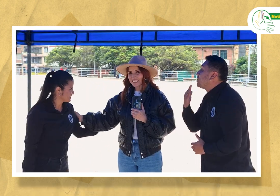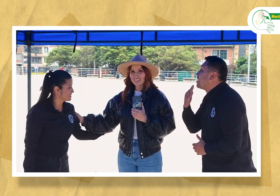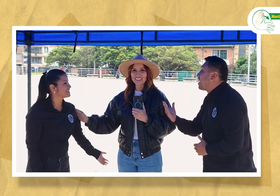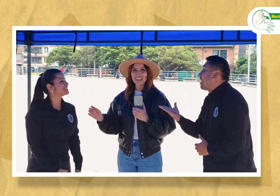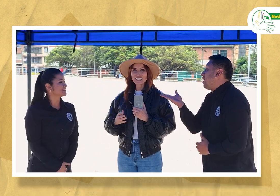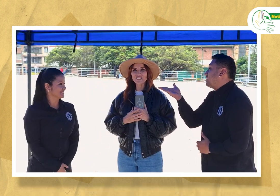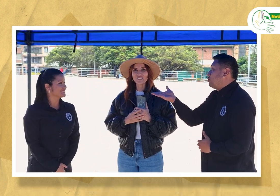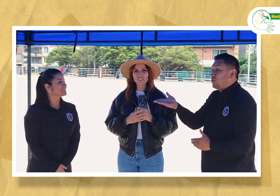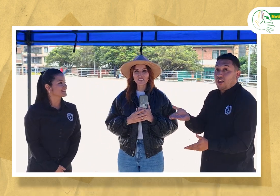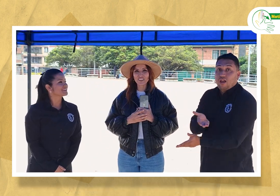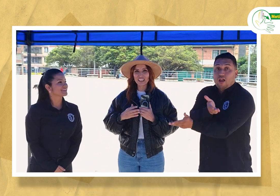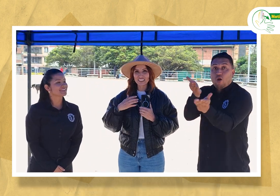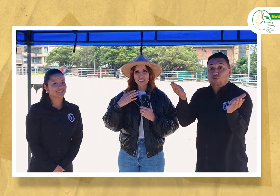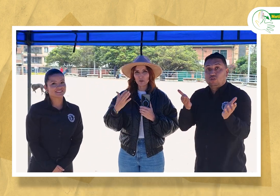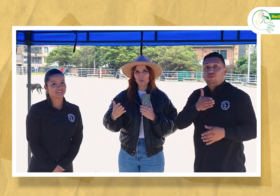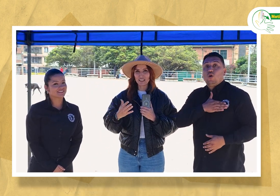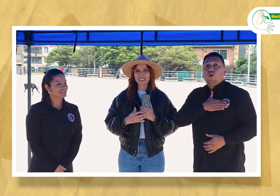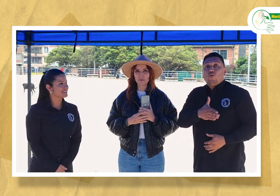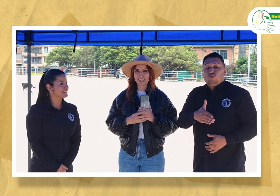a ustedes, un gusto y aquí estamos para servirles.